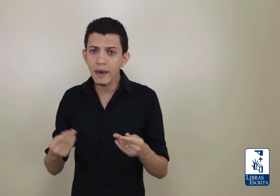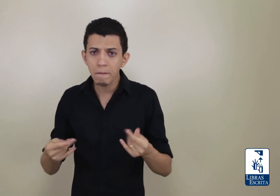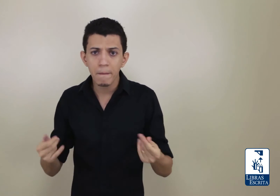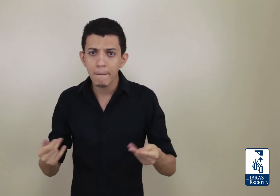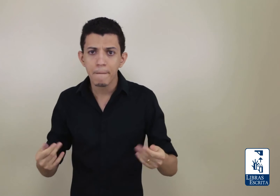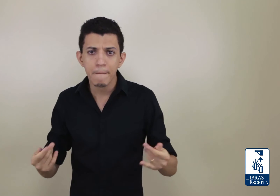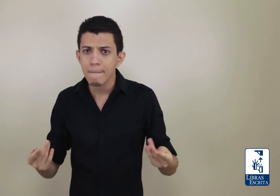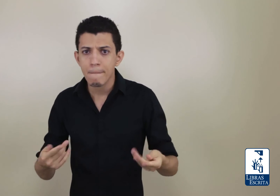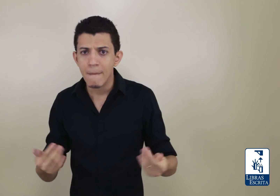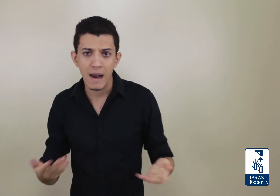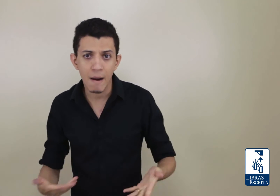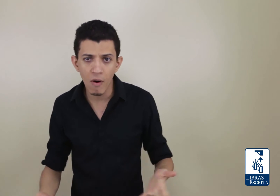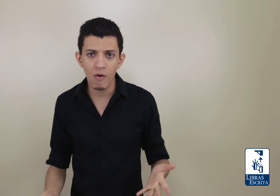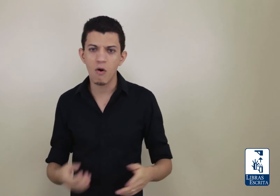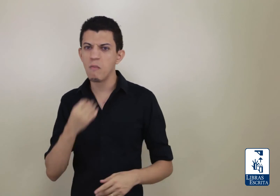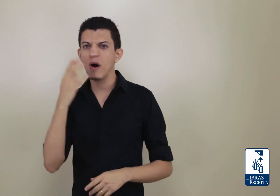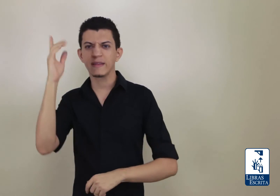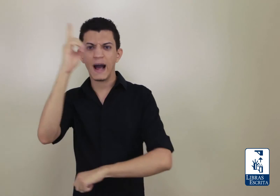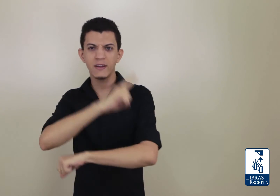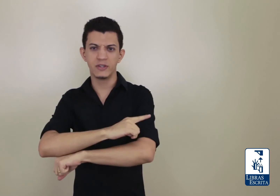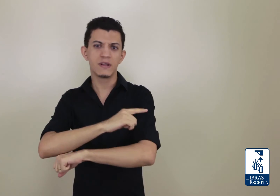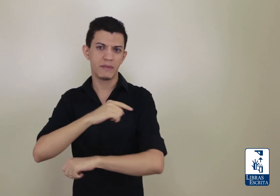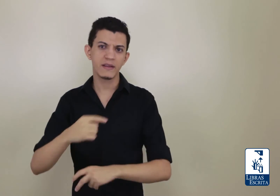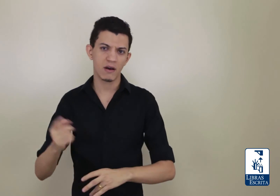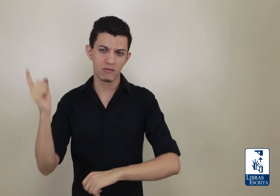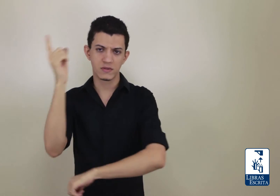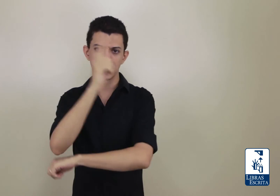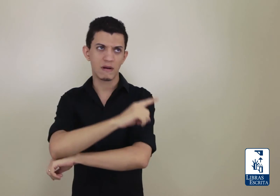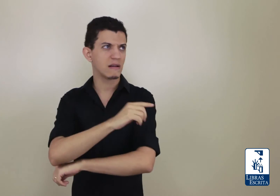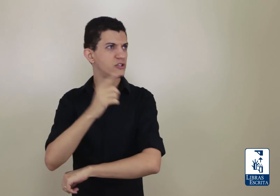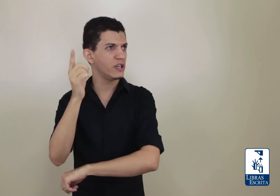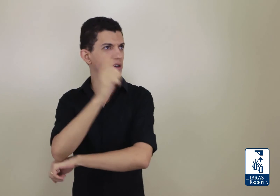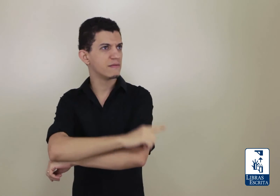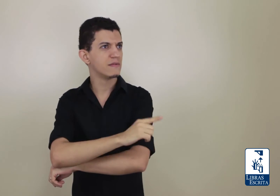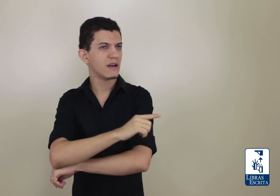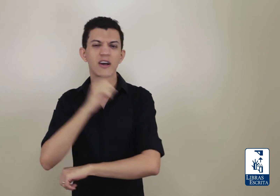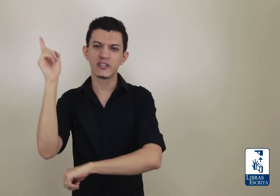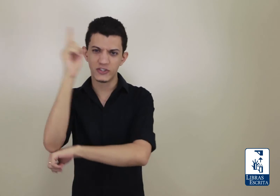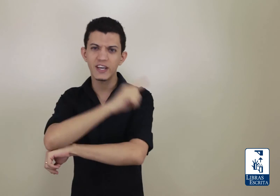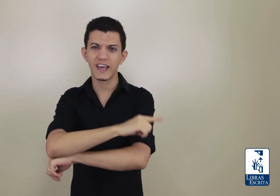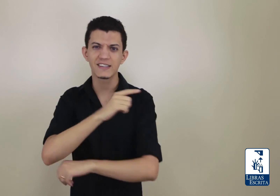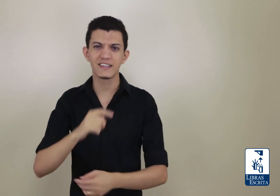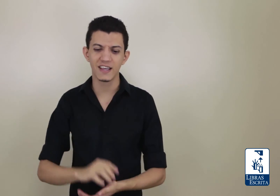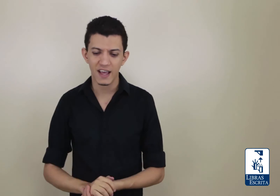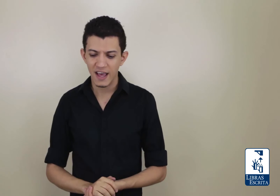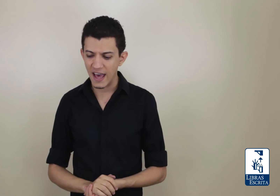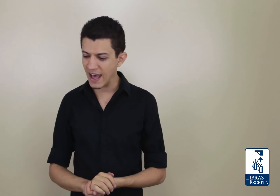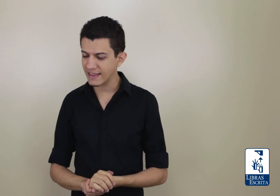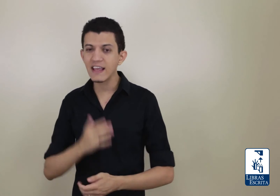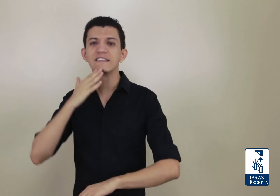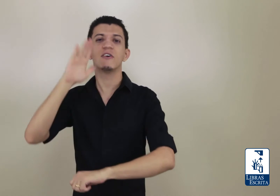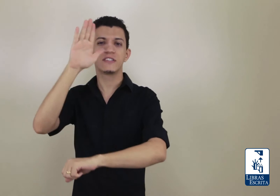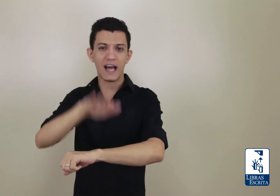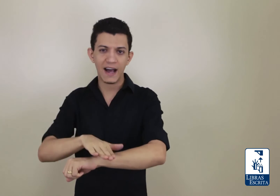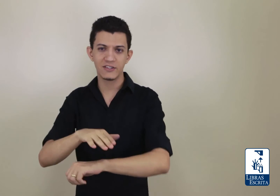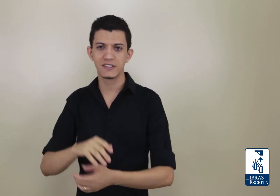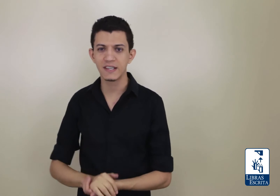acabou. Ou boa tarde também, tem alguns dias, acho que dia que é assim, tem sinal de tarde assim